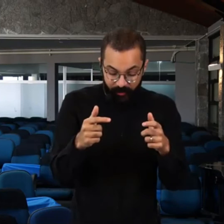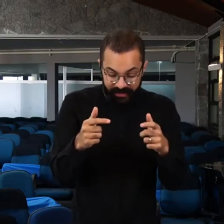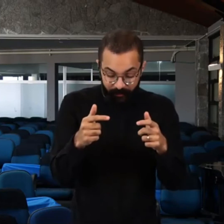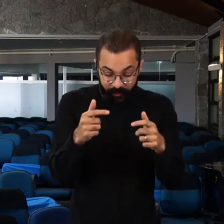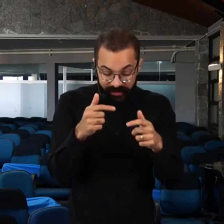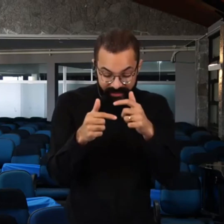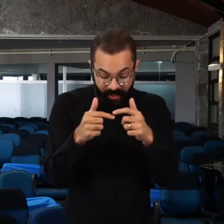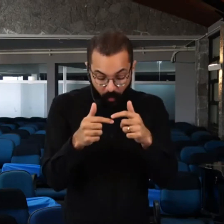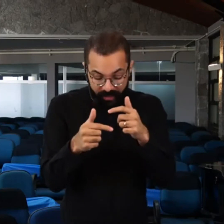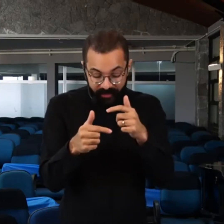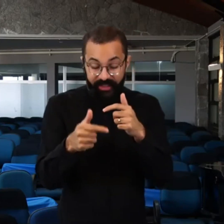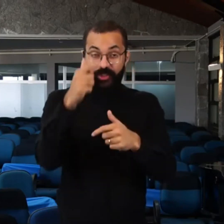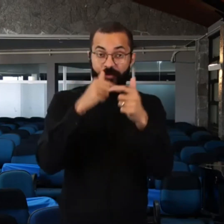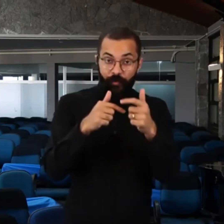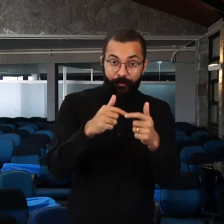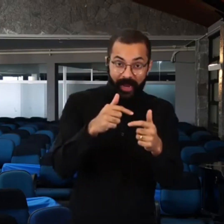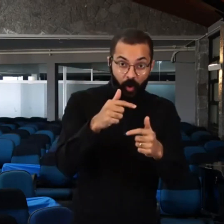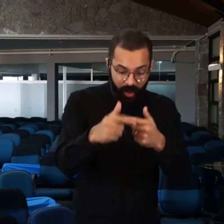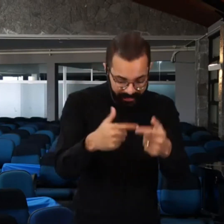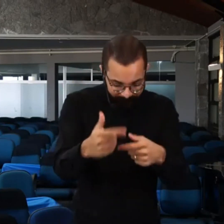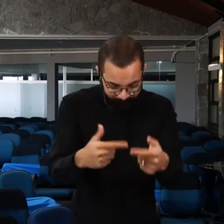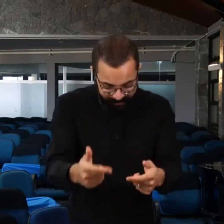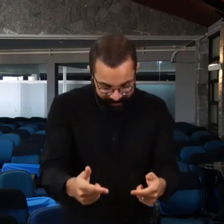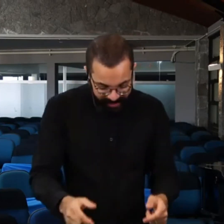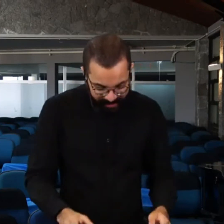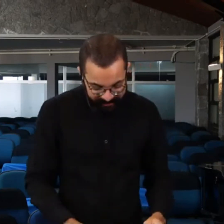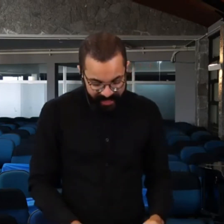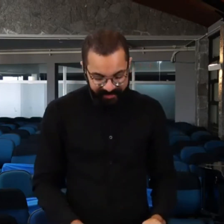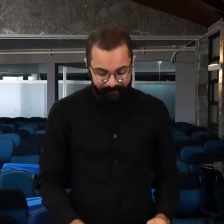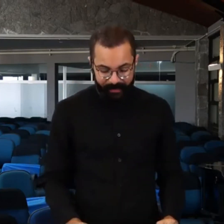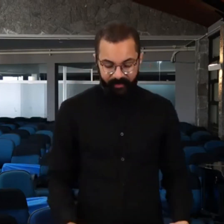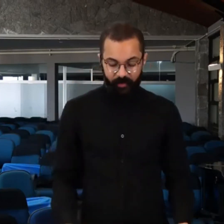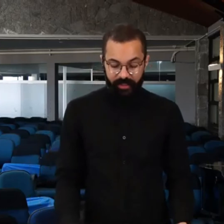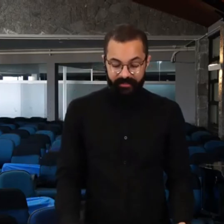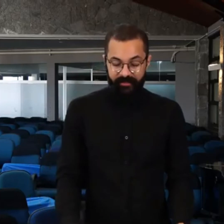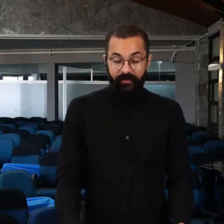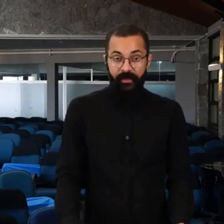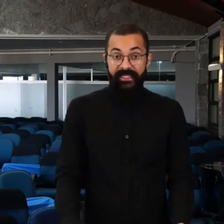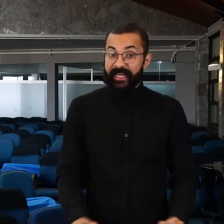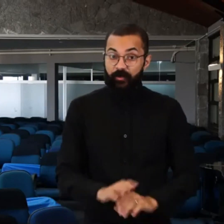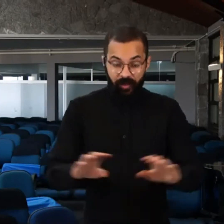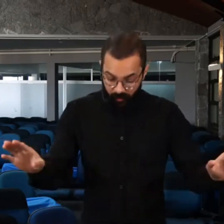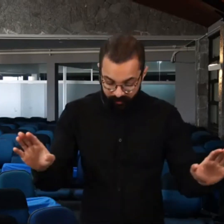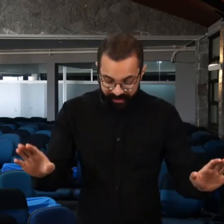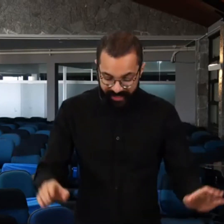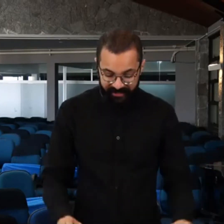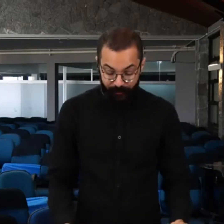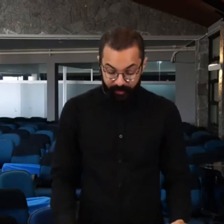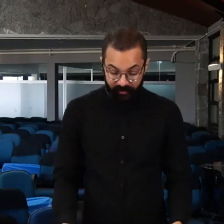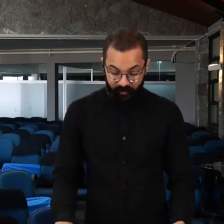utiliza um adjetivo para qualificar as repetições, que não são consideradas por Deus como